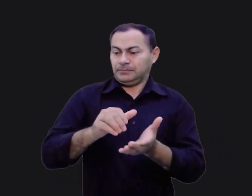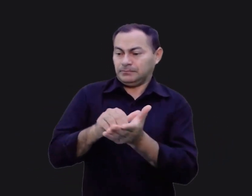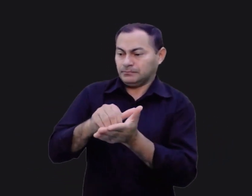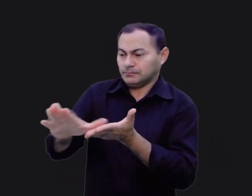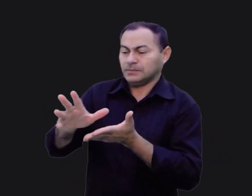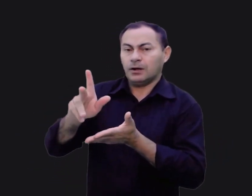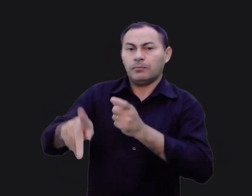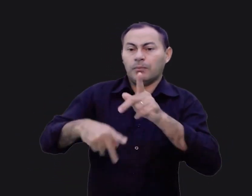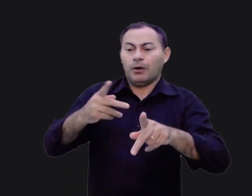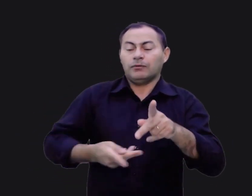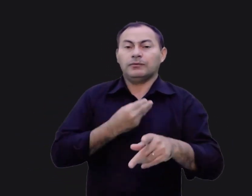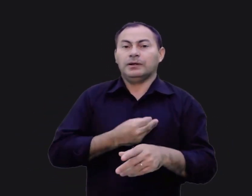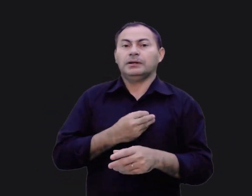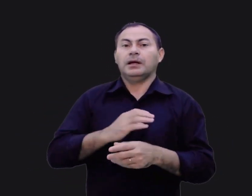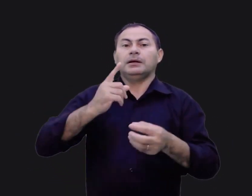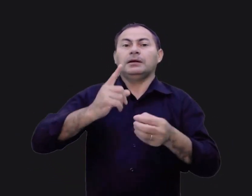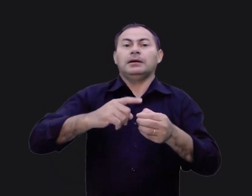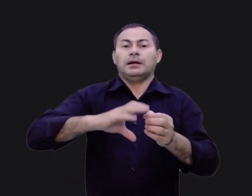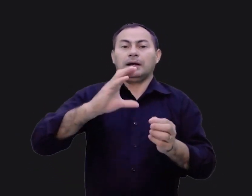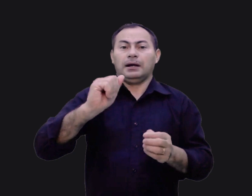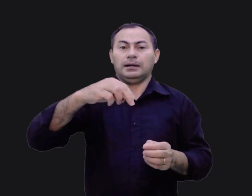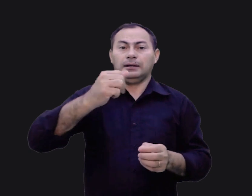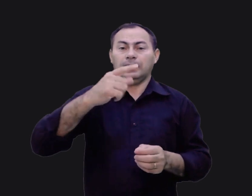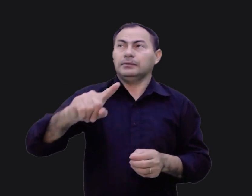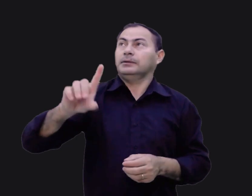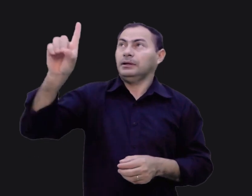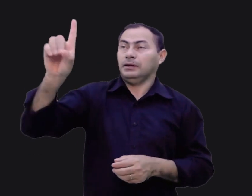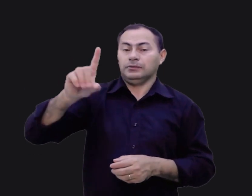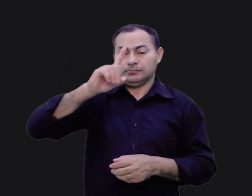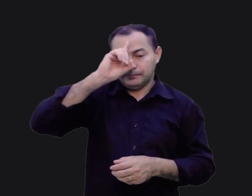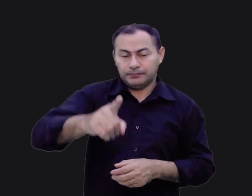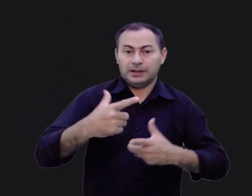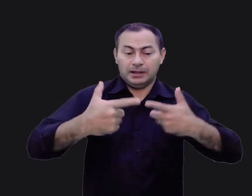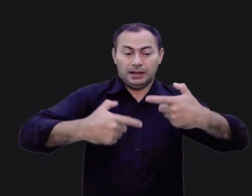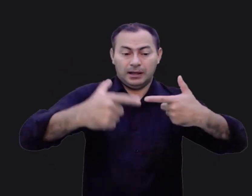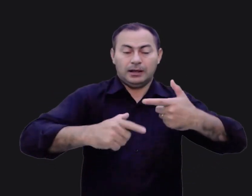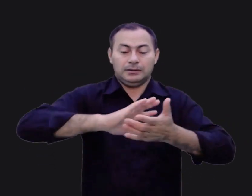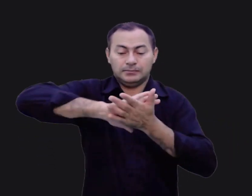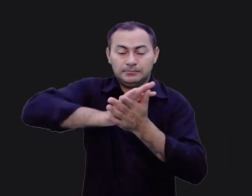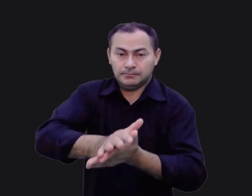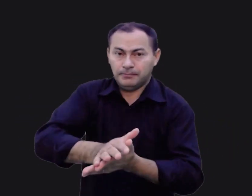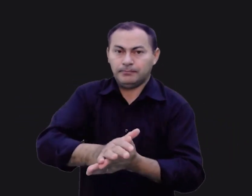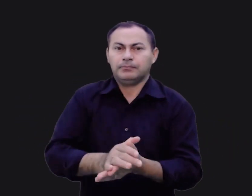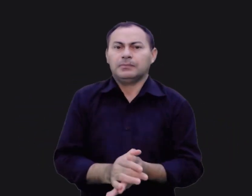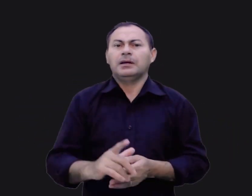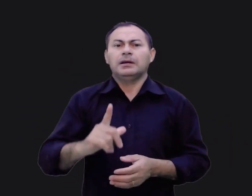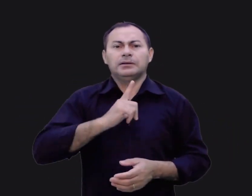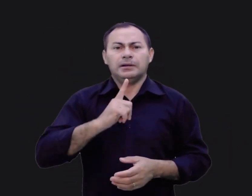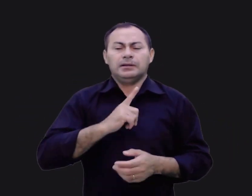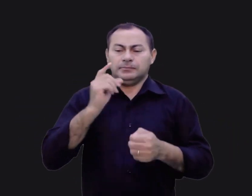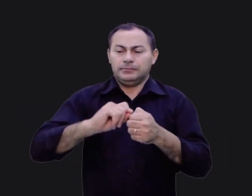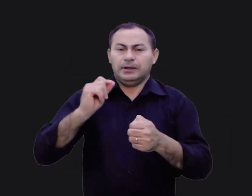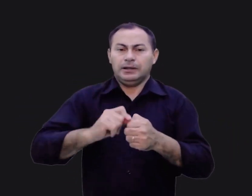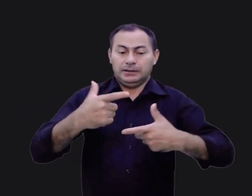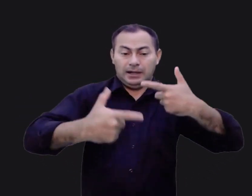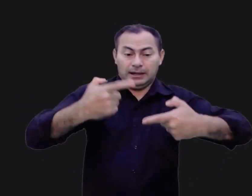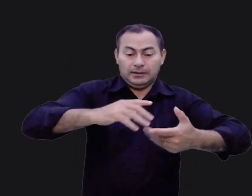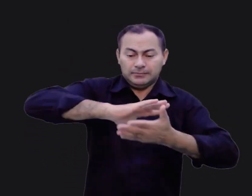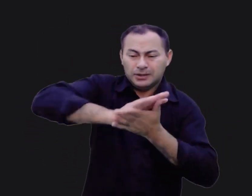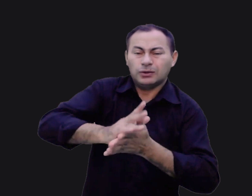expulsaram os povos que viviam na terra de Canaã. Deus havia ordenado guerras de extermínio. Se eles tivessem executado as guerras